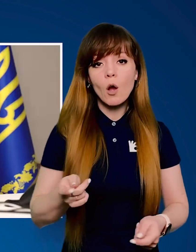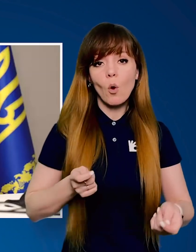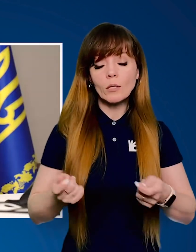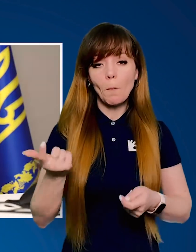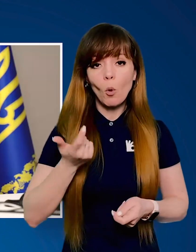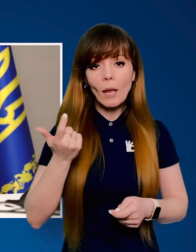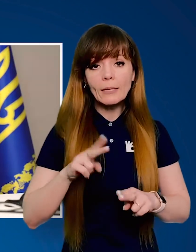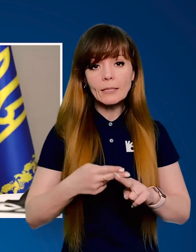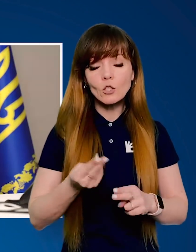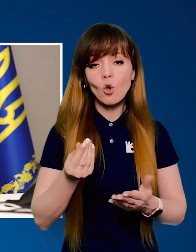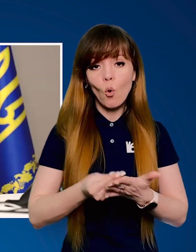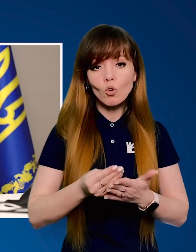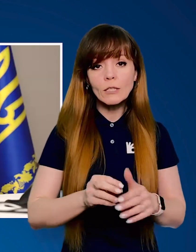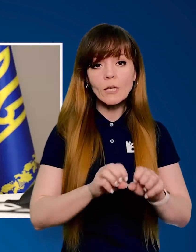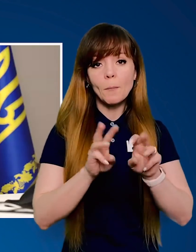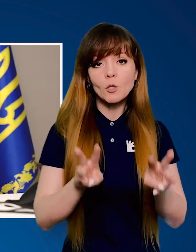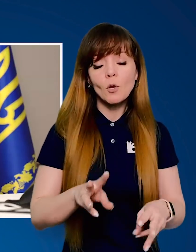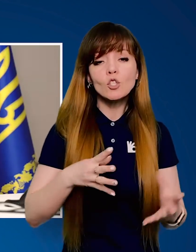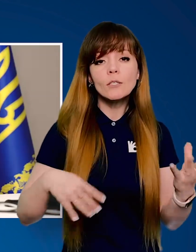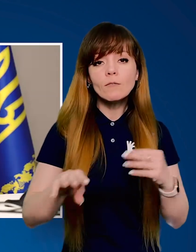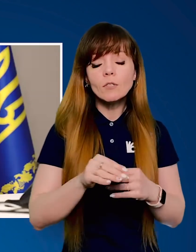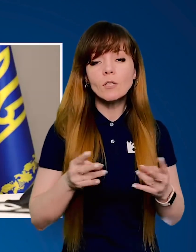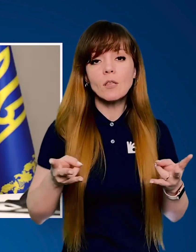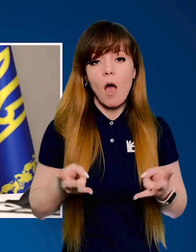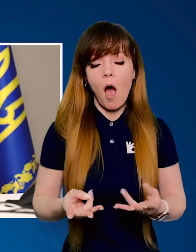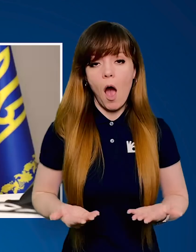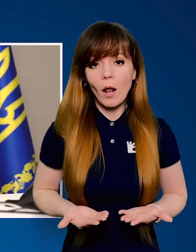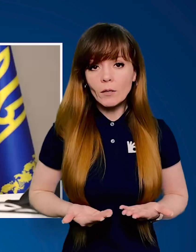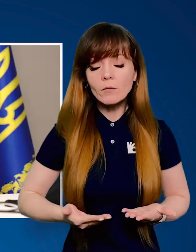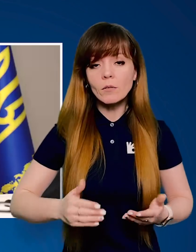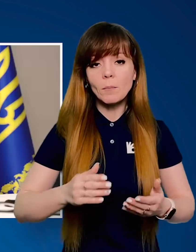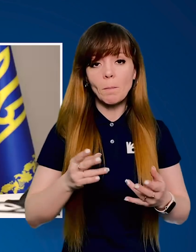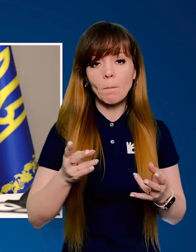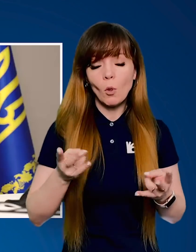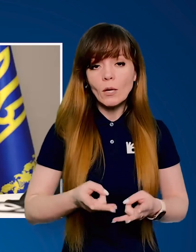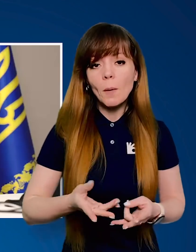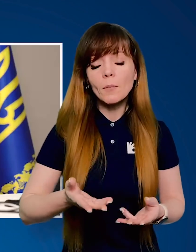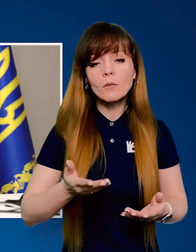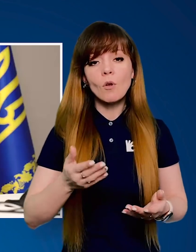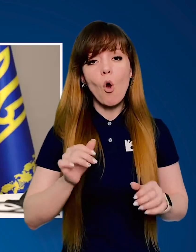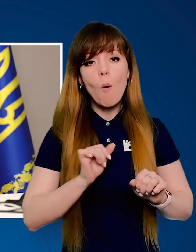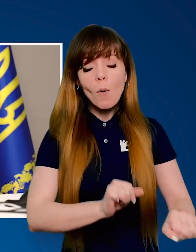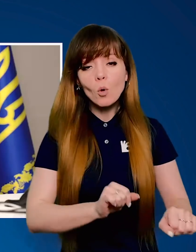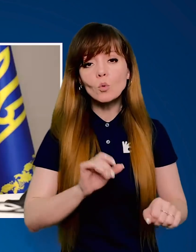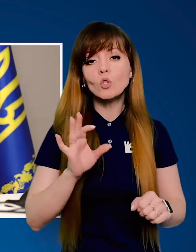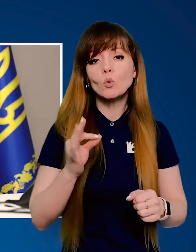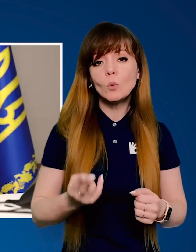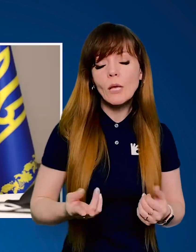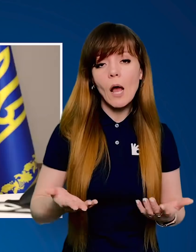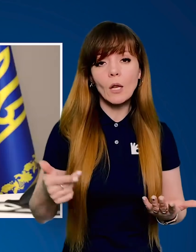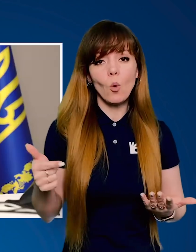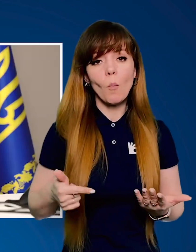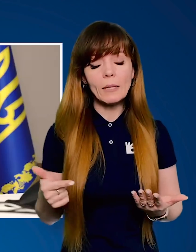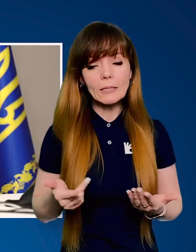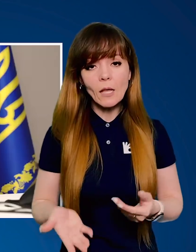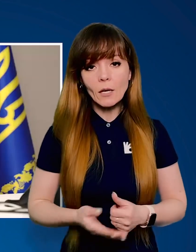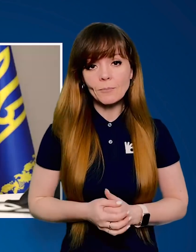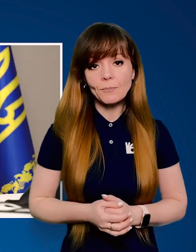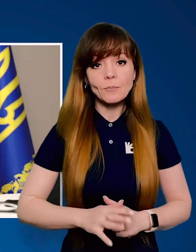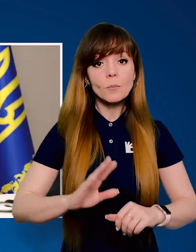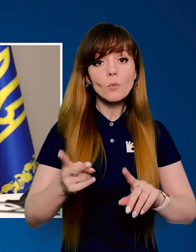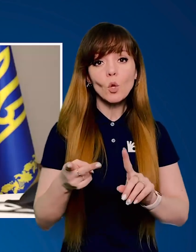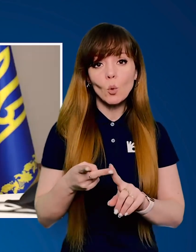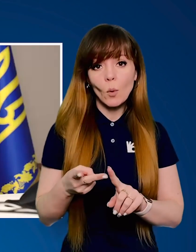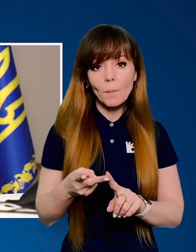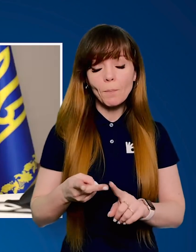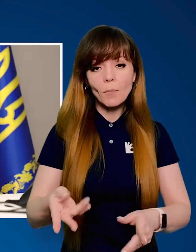розпорядник цих коштів, забезпечить всі нагальні потреби, як оборонні, так і соціальні. І гуманітарні.